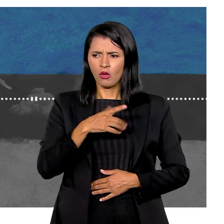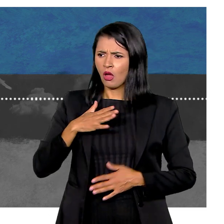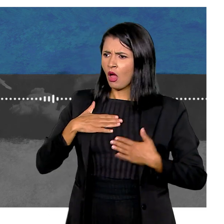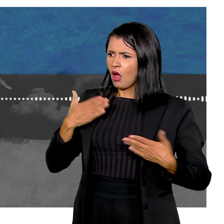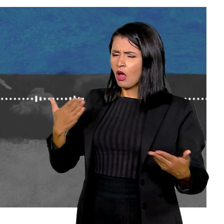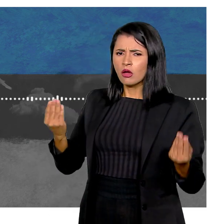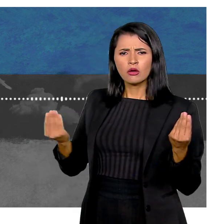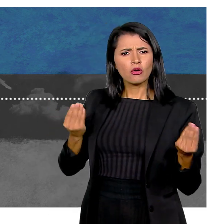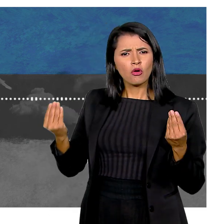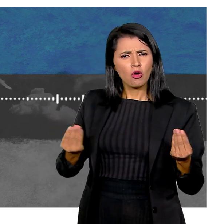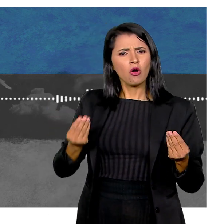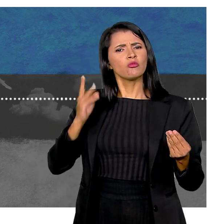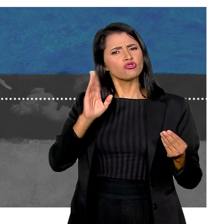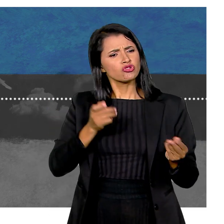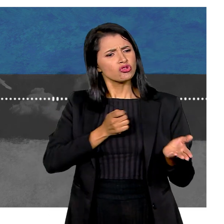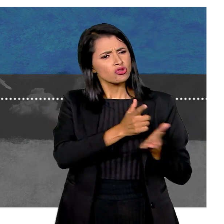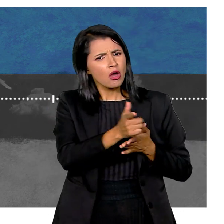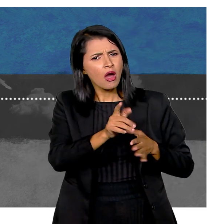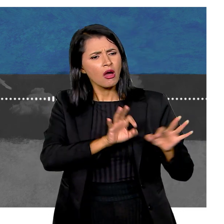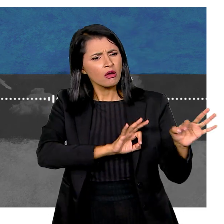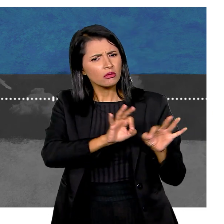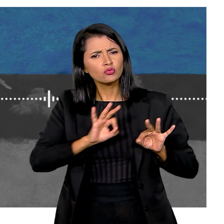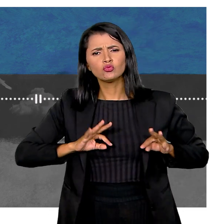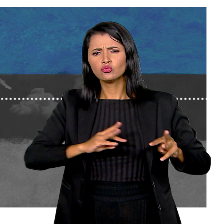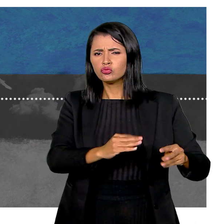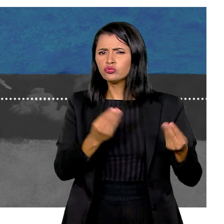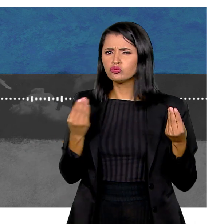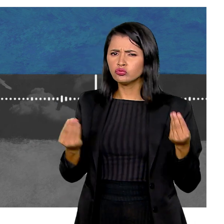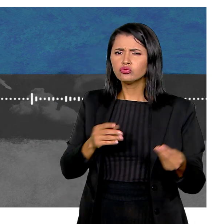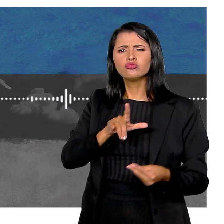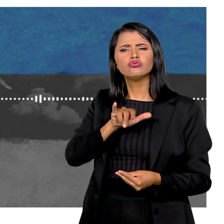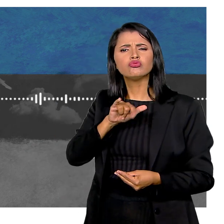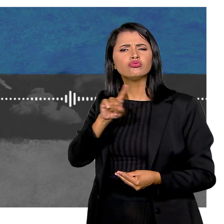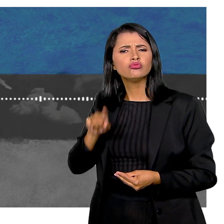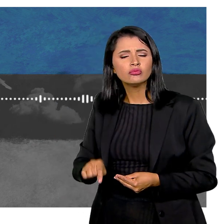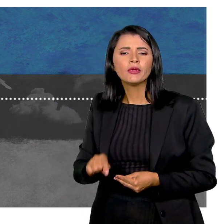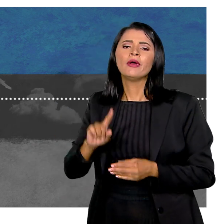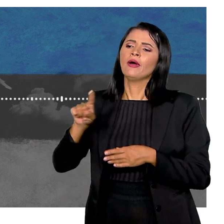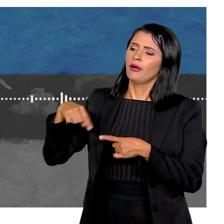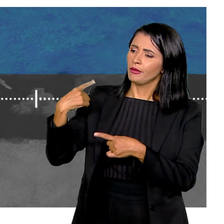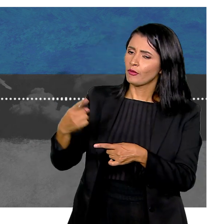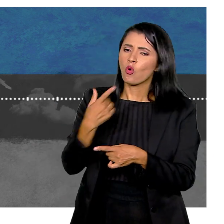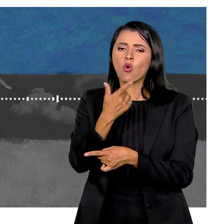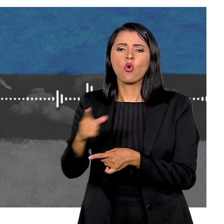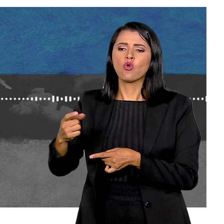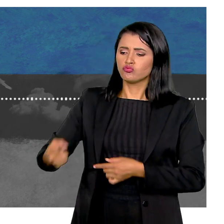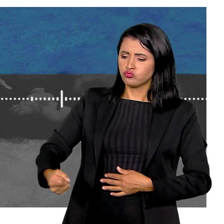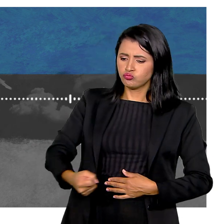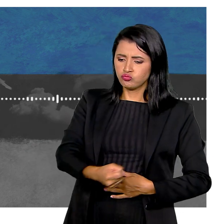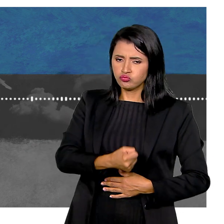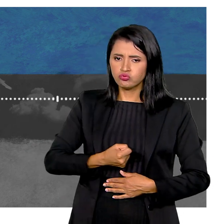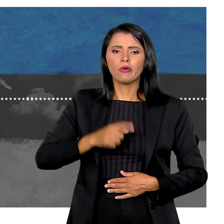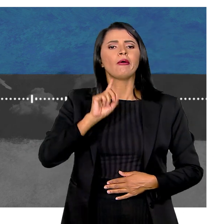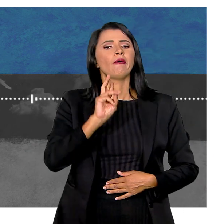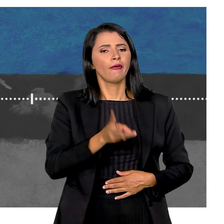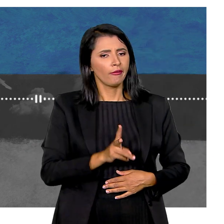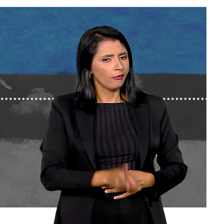E aquilo já foi um baque, né Porque ele já tava preparado pra receber a Liz, né E aí, desde então, fizemos outros exames